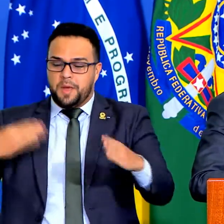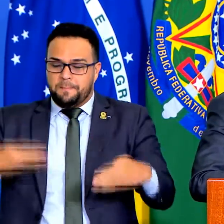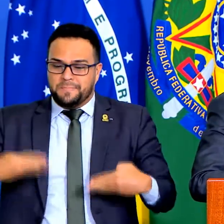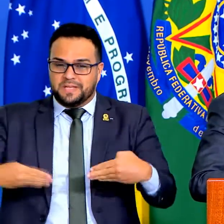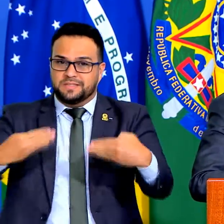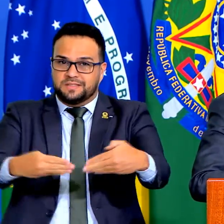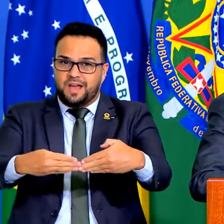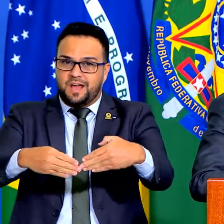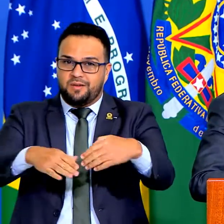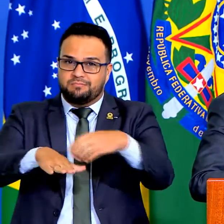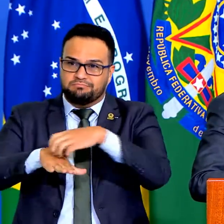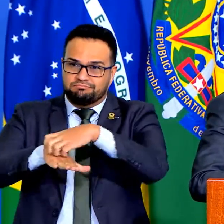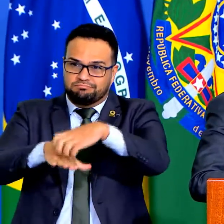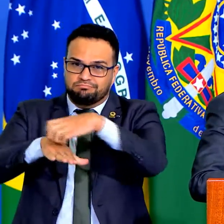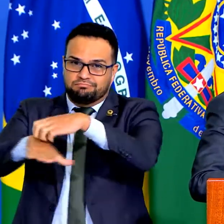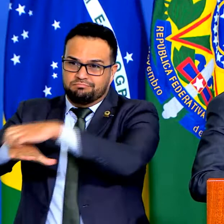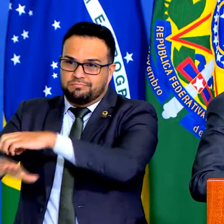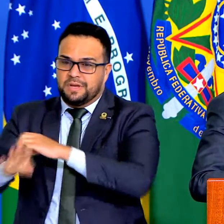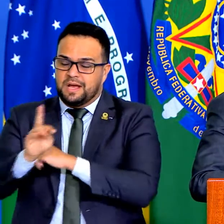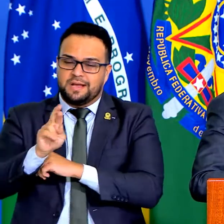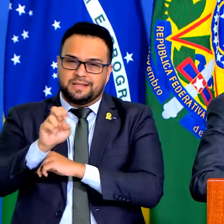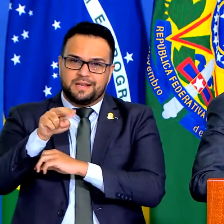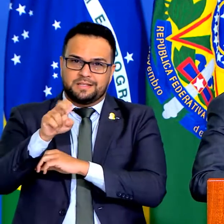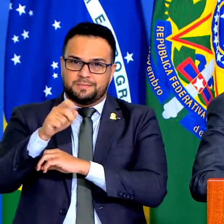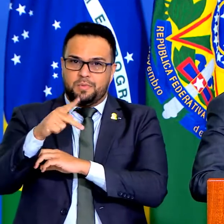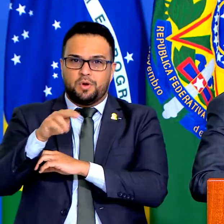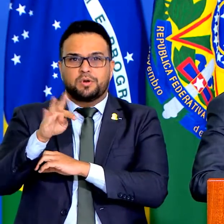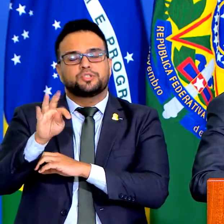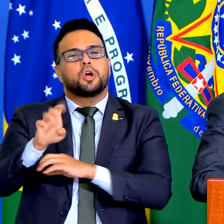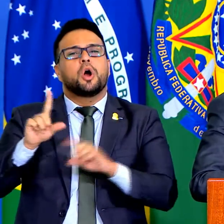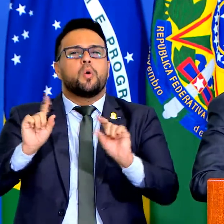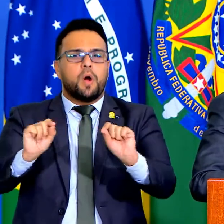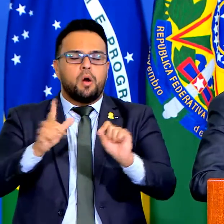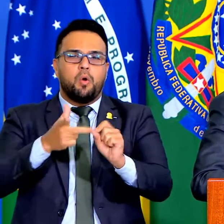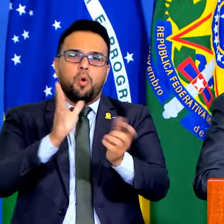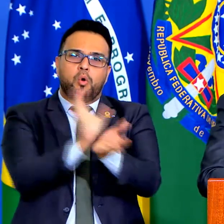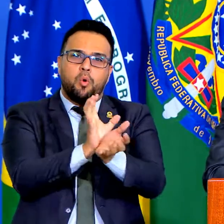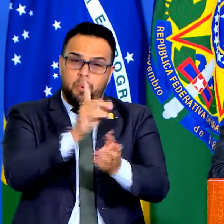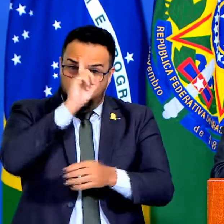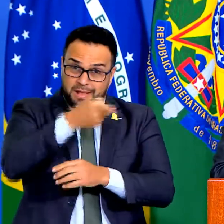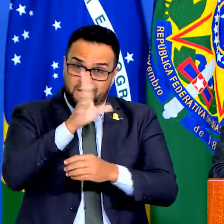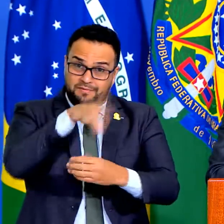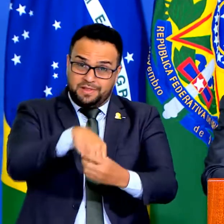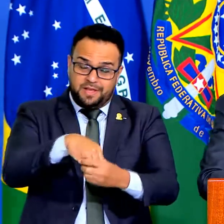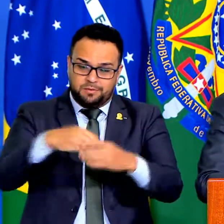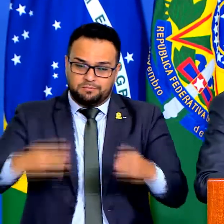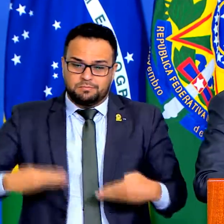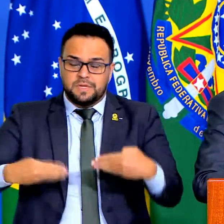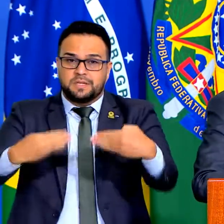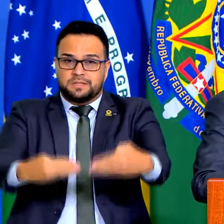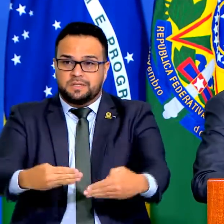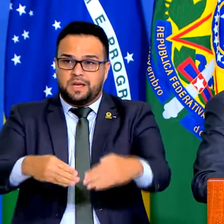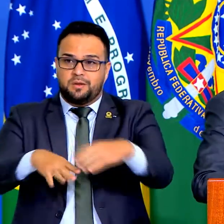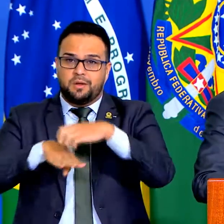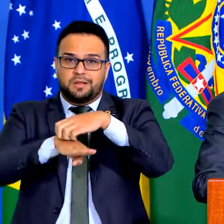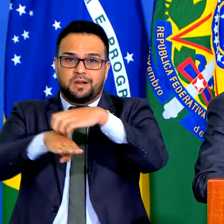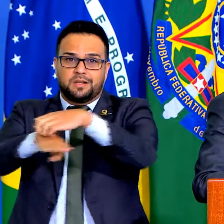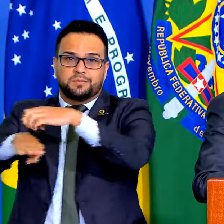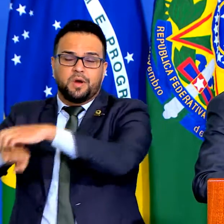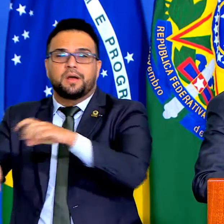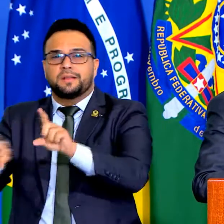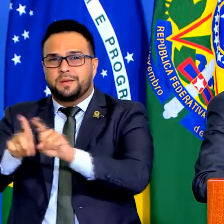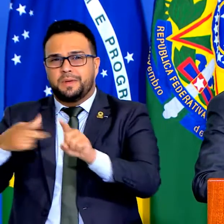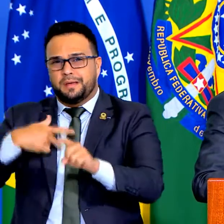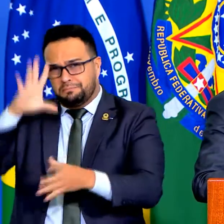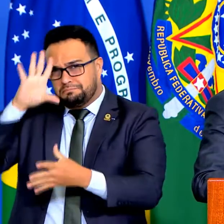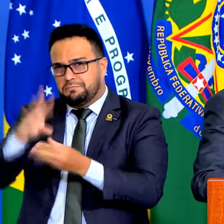ministério. A que tipo de gente? Que grupo mandava lá? E como essa gente